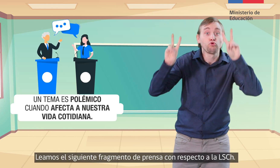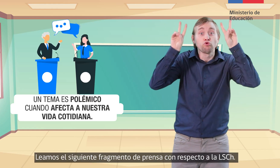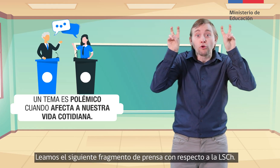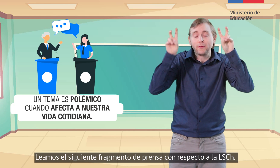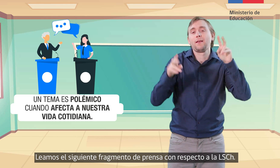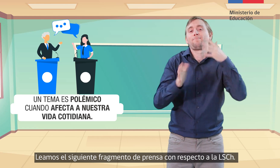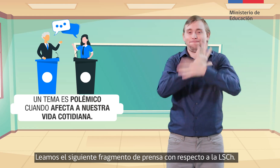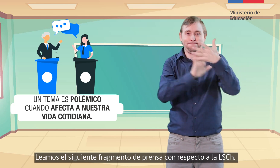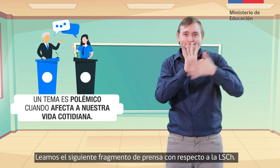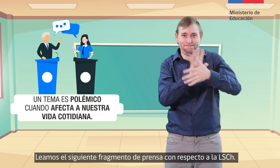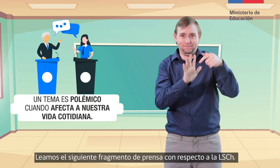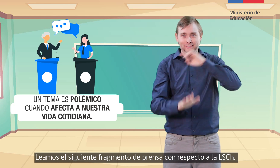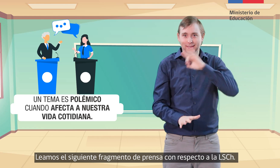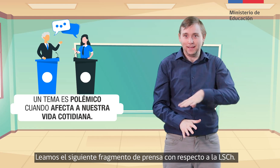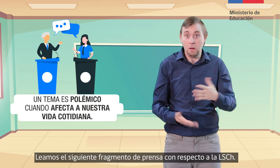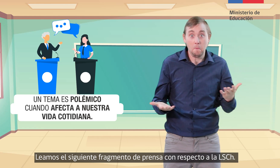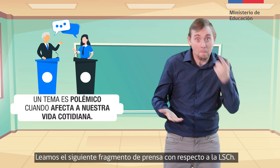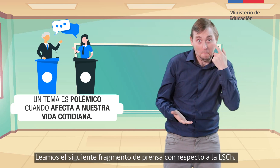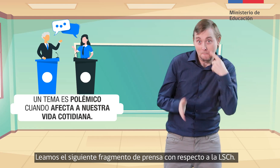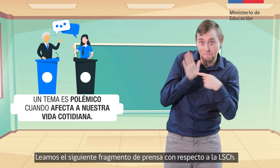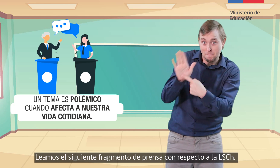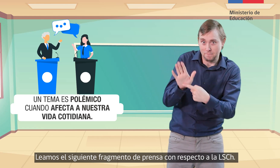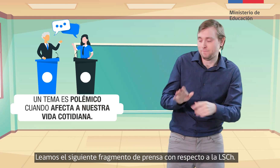fragmento de prensa con respecto a la lengua de señas chilena.